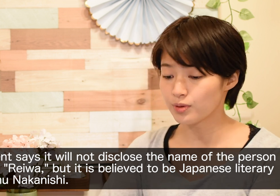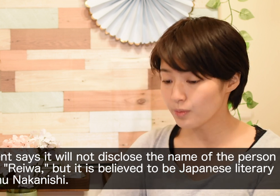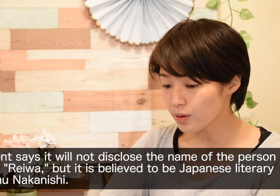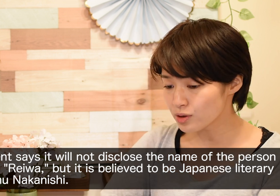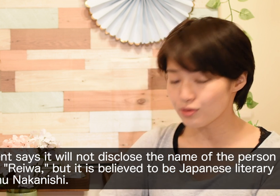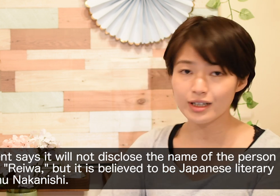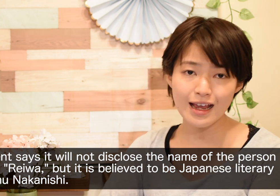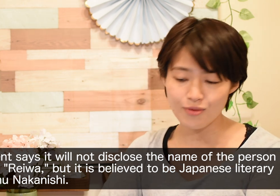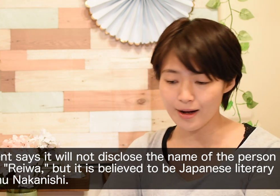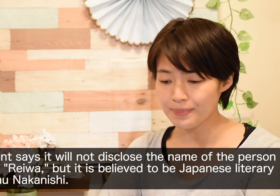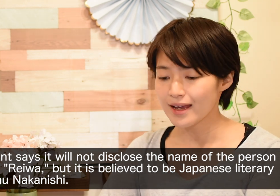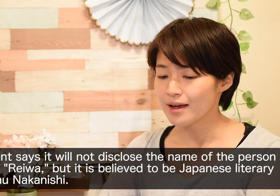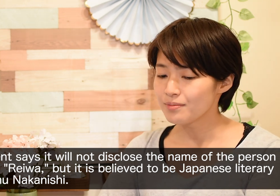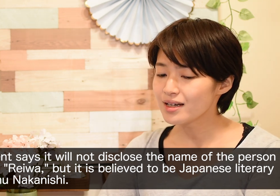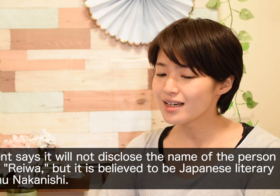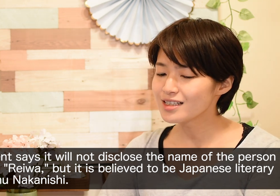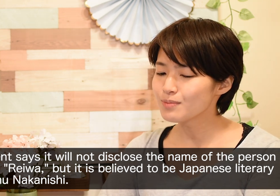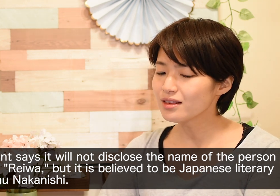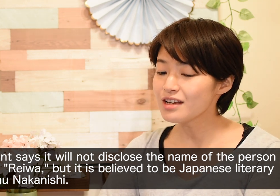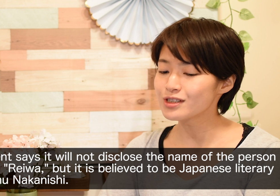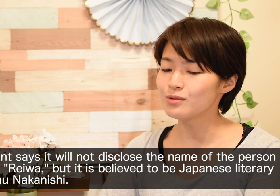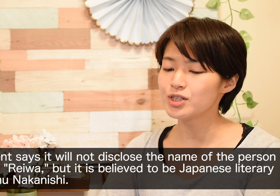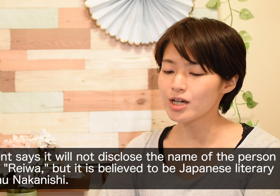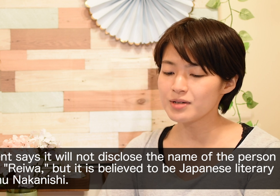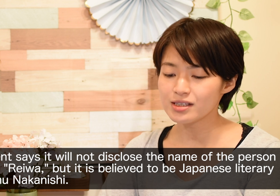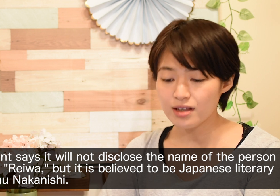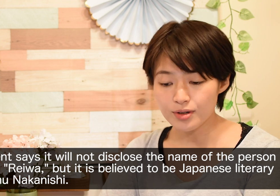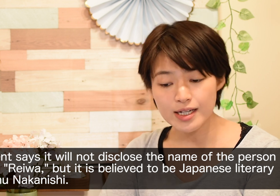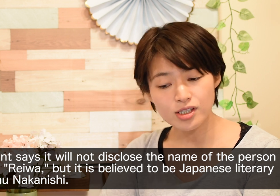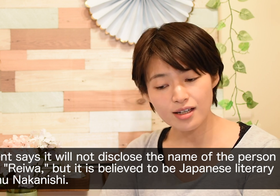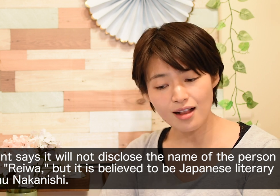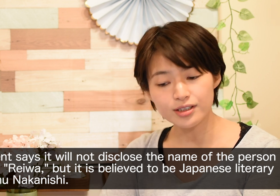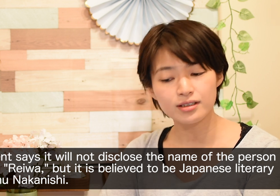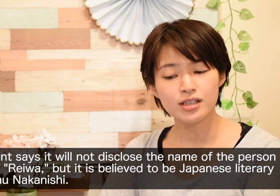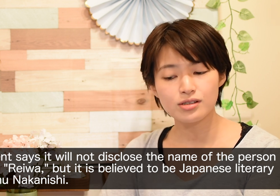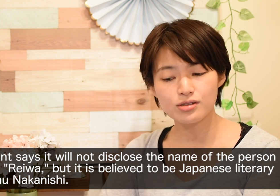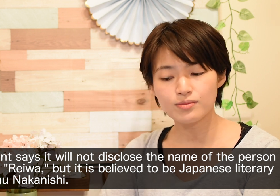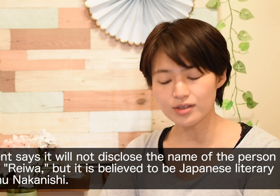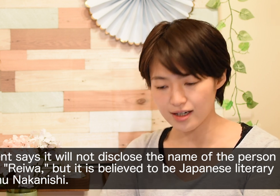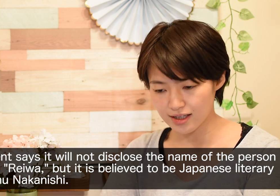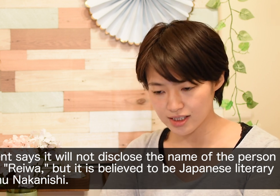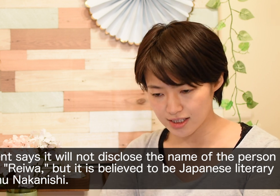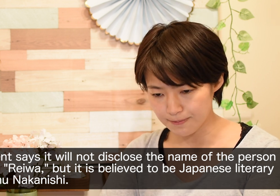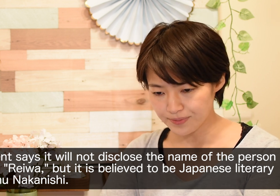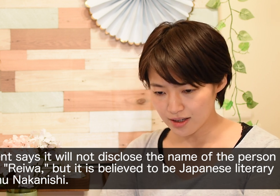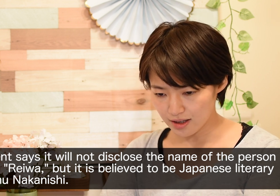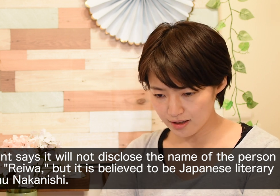proposed reiwabut it is believed to be Japanese literary scholarすすむなかにしはい、